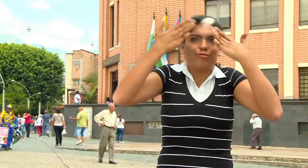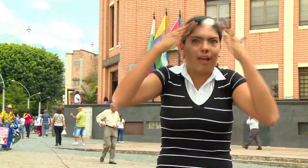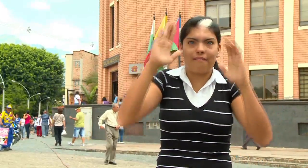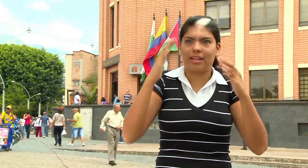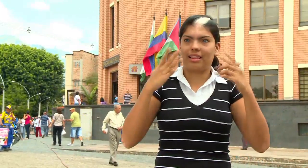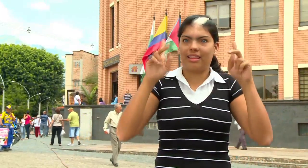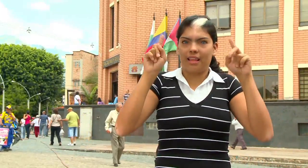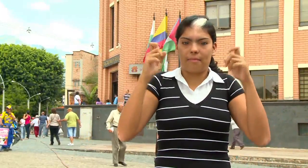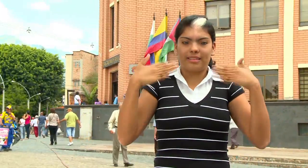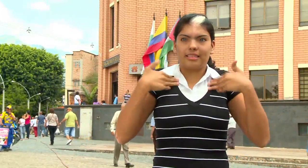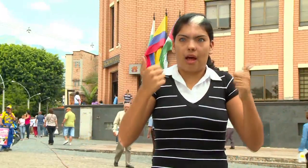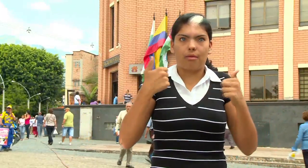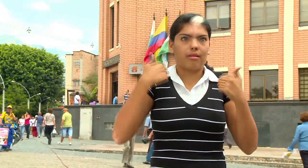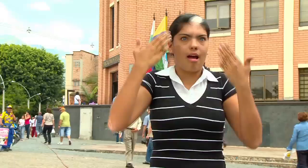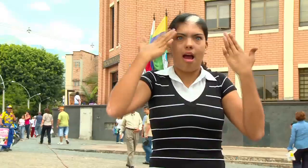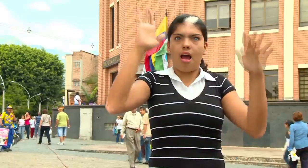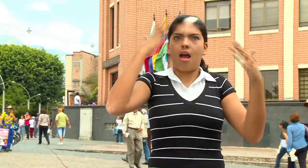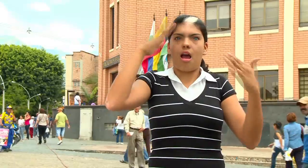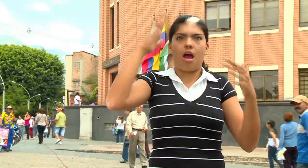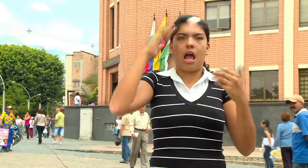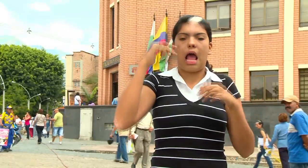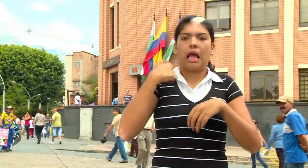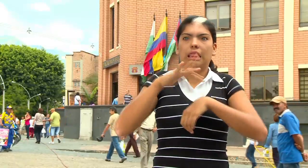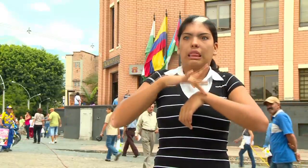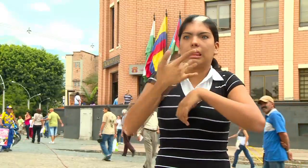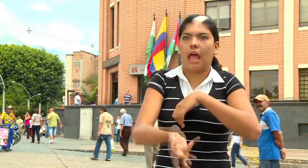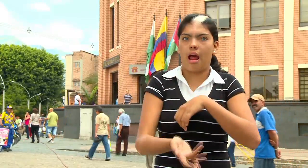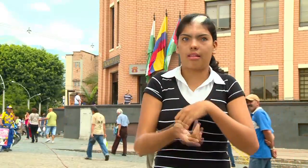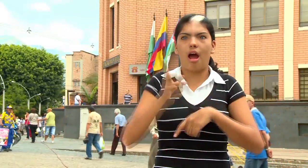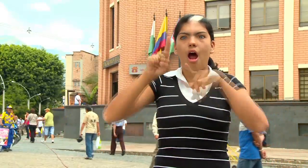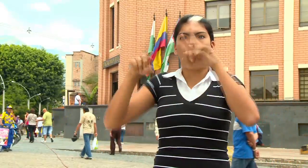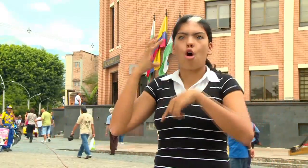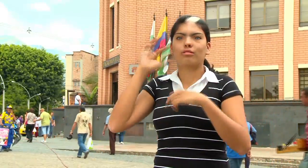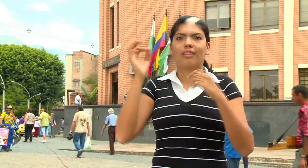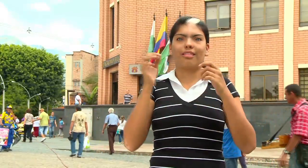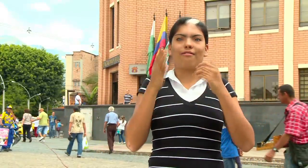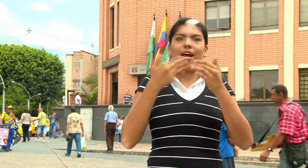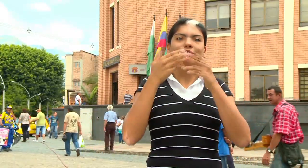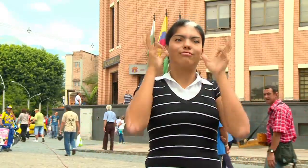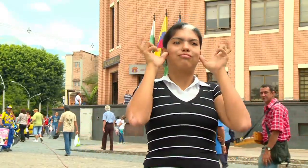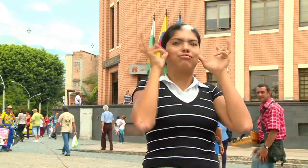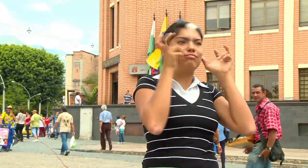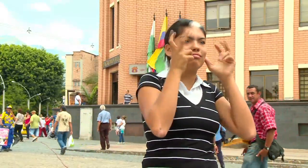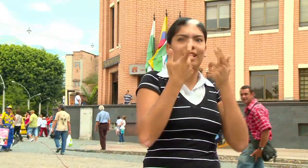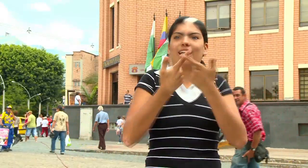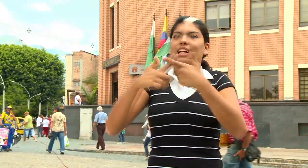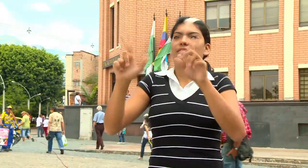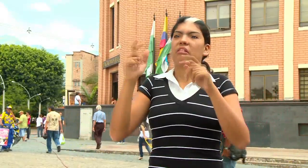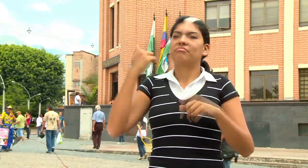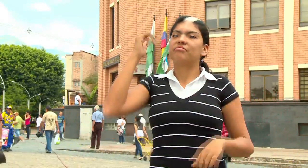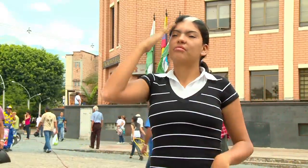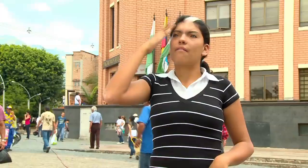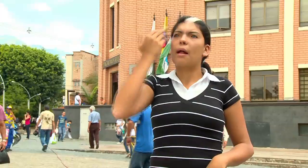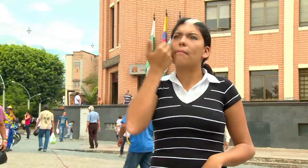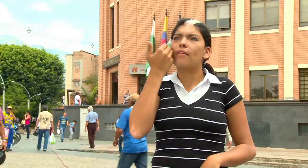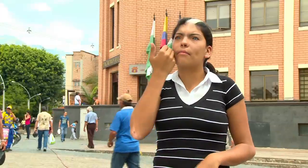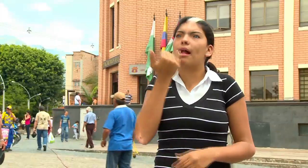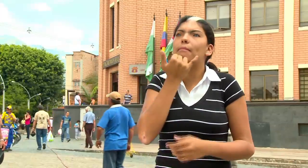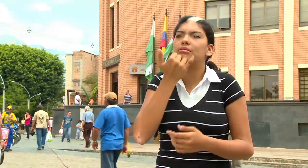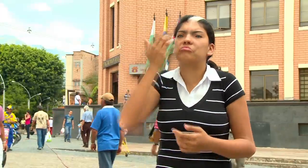Hace poco no sabía, por ejemplo, sobre muchos temas de salud y algunos sordos se enteran sobre enfermedades de forma tardía, mientras que